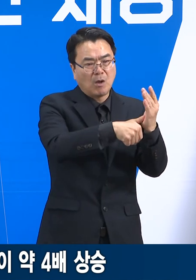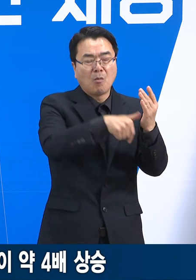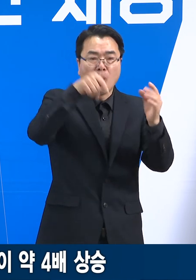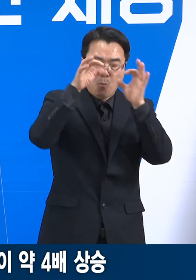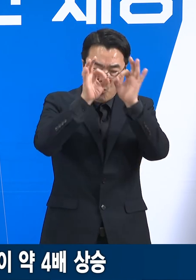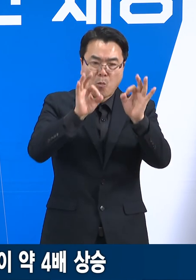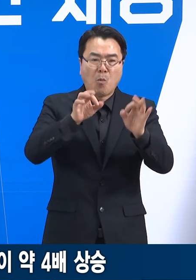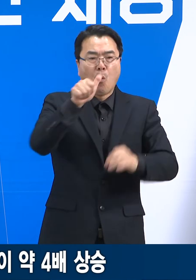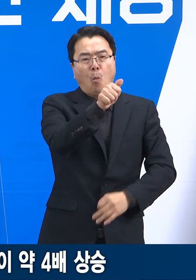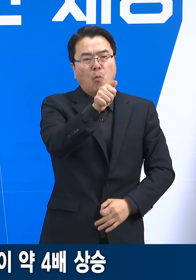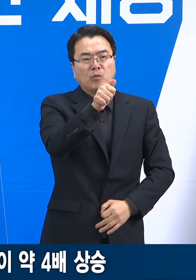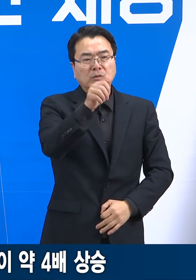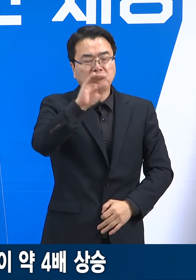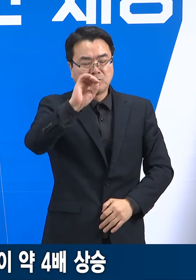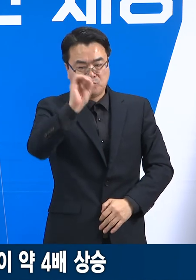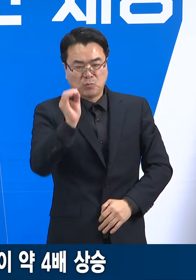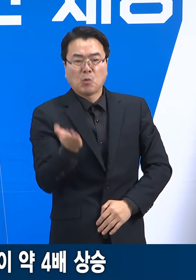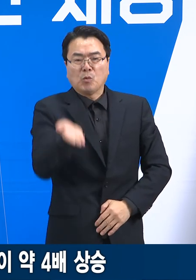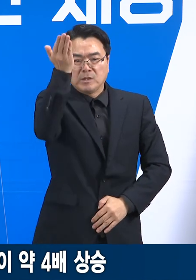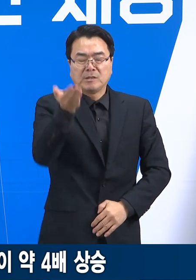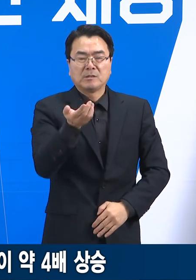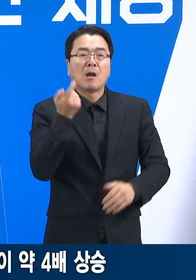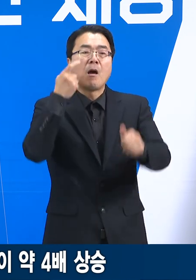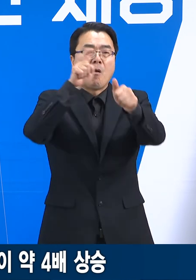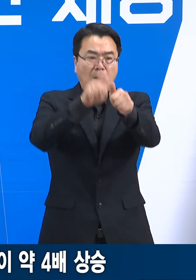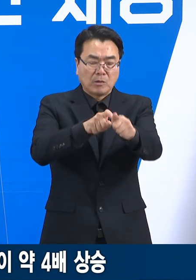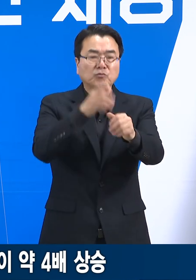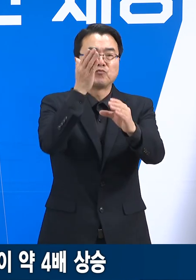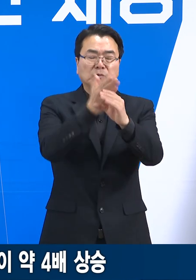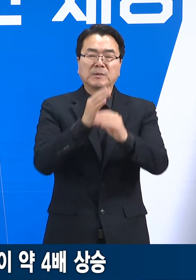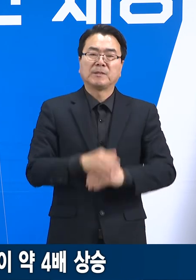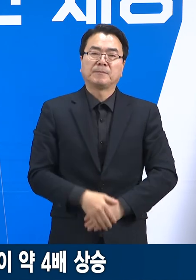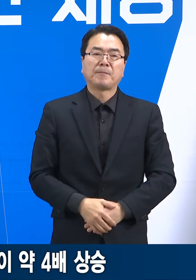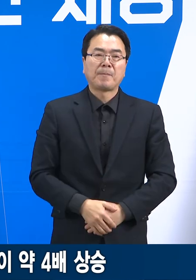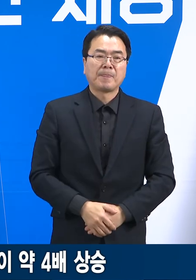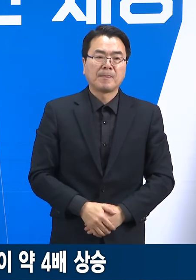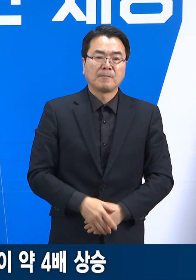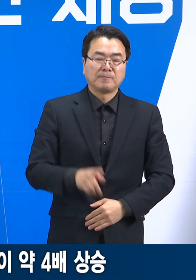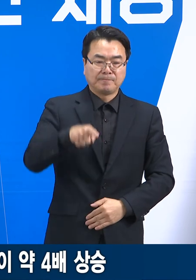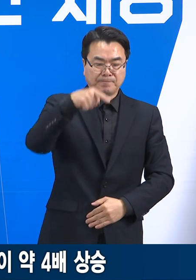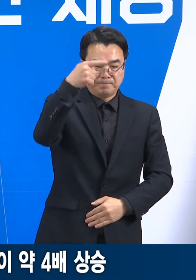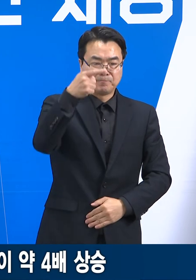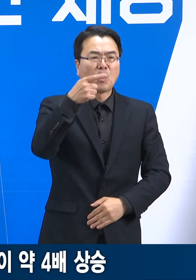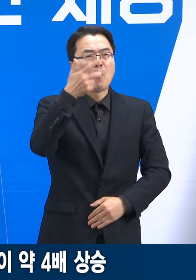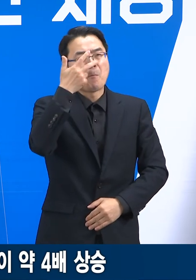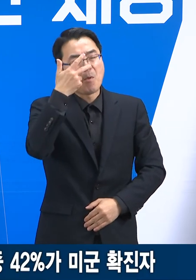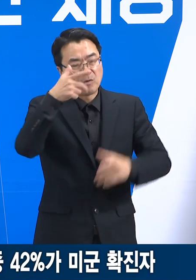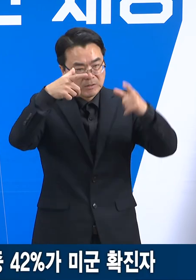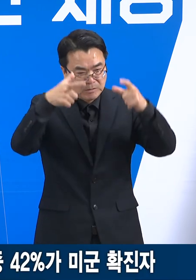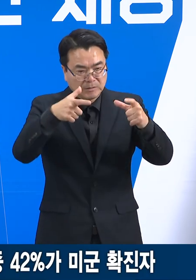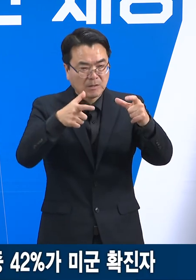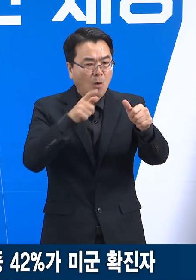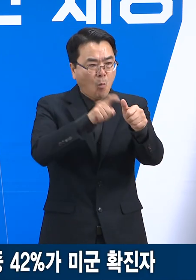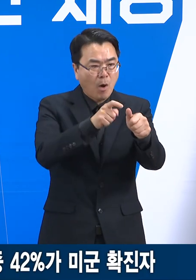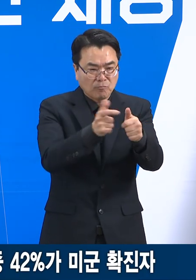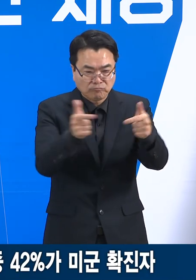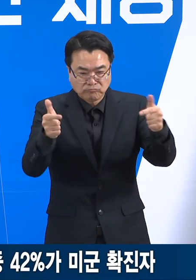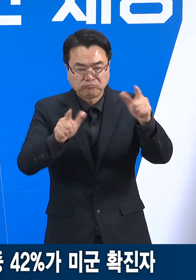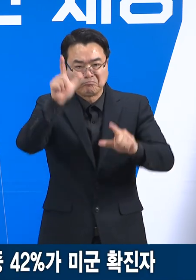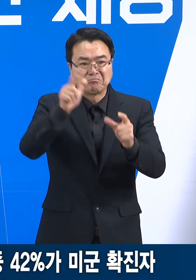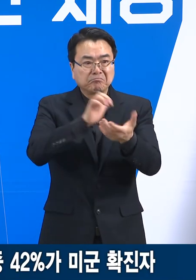델타를 제치고 우세 중으로 자리를 잡았습니다. 다음은 최근에 평택시 확진자 증가 관련입니다.